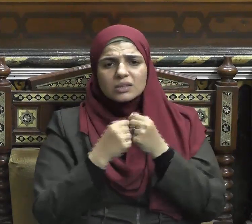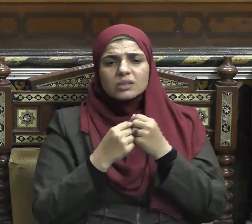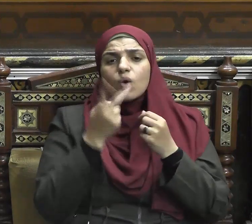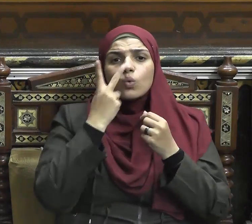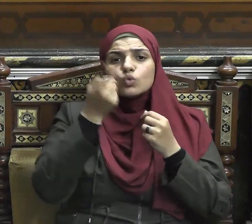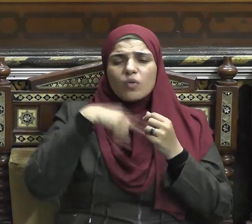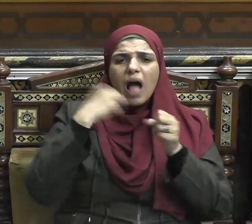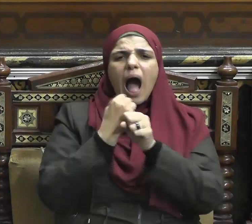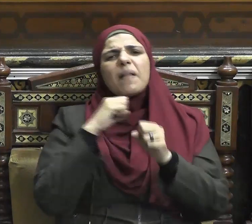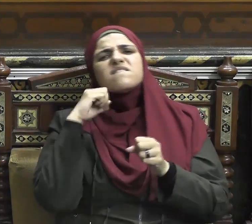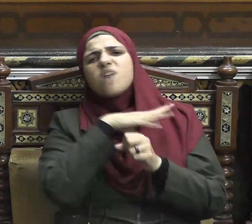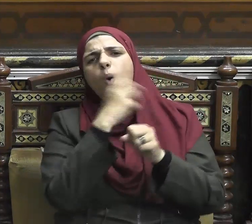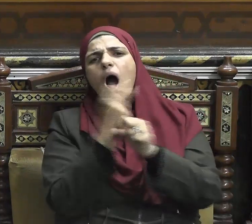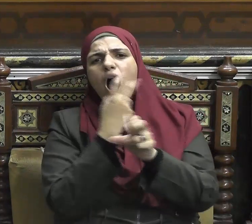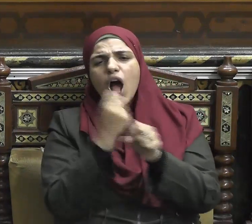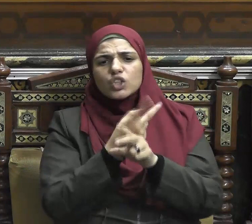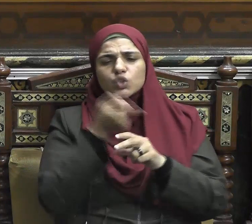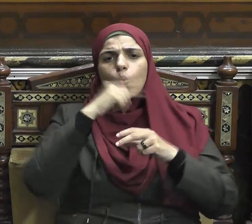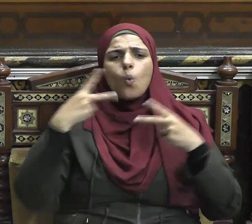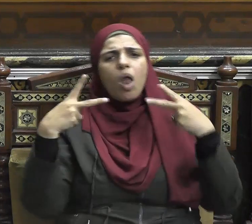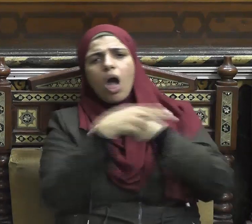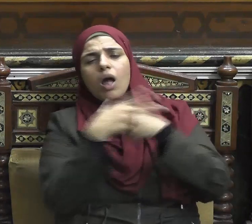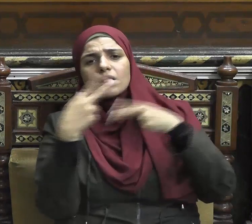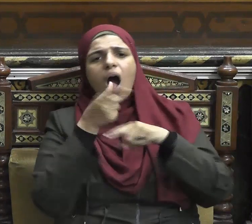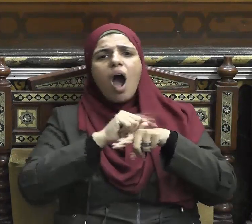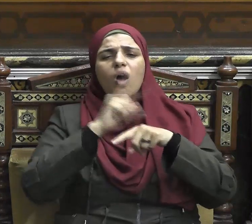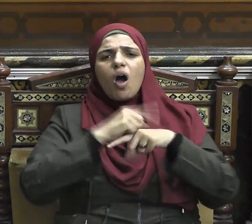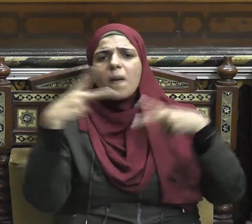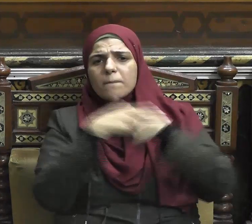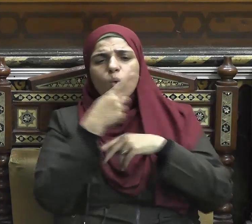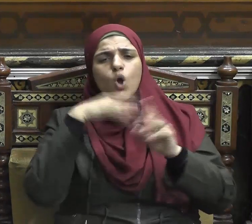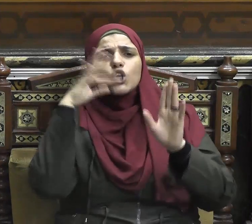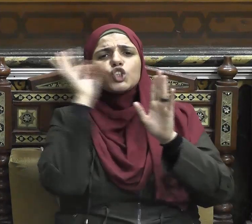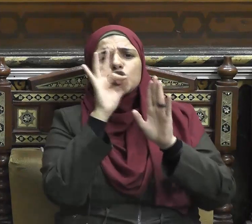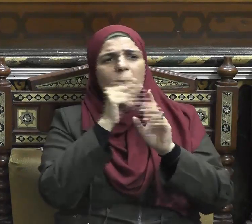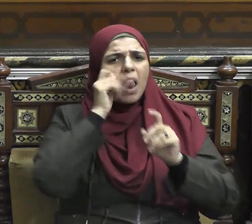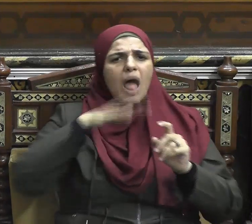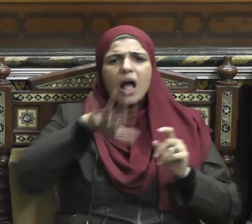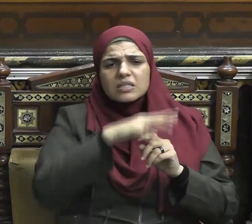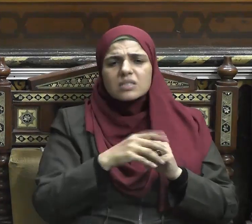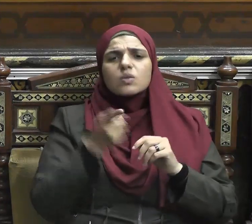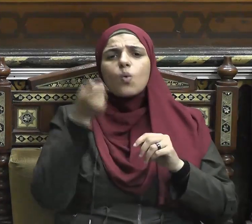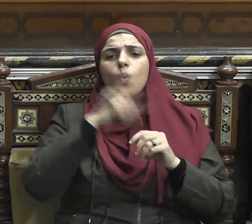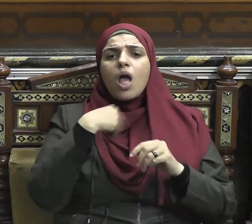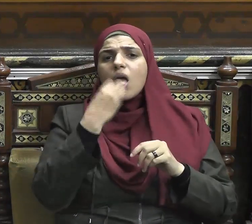بأسلوب راق وكلمات وافقة قائلا أيها الملك